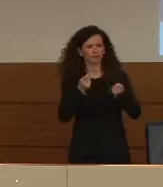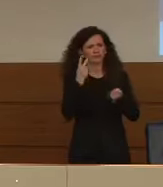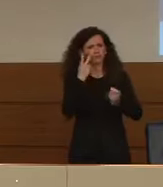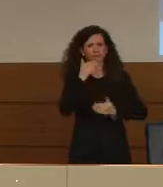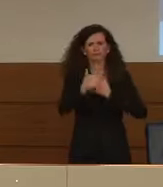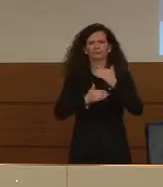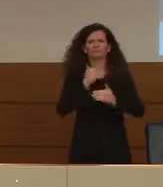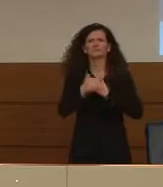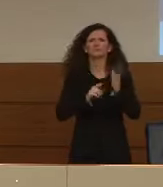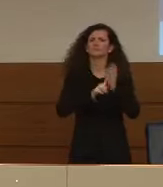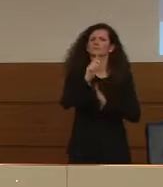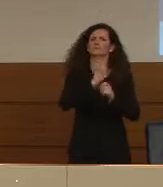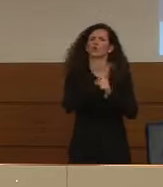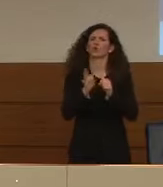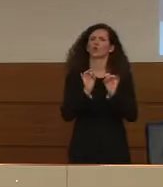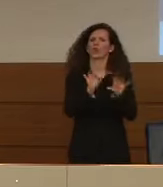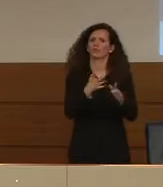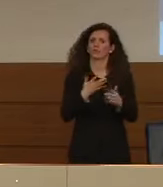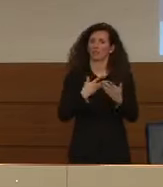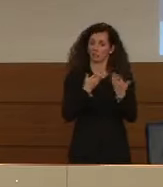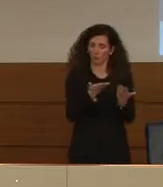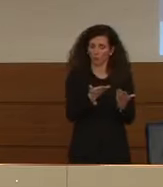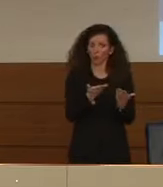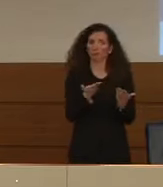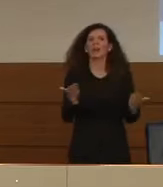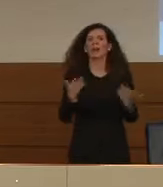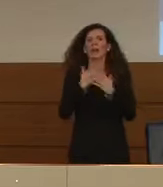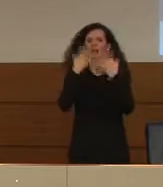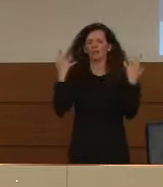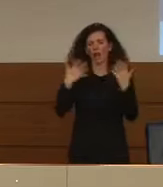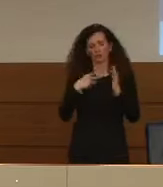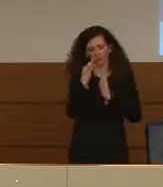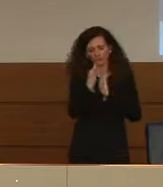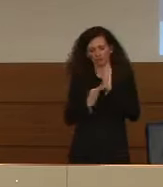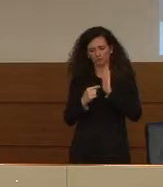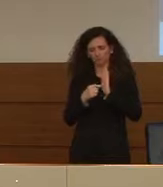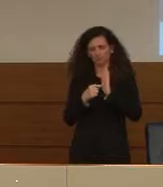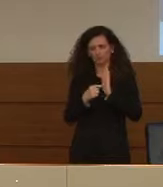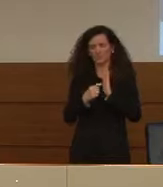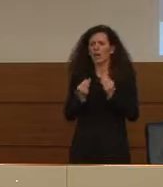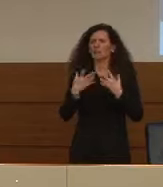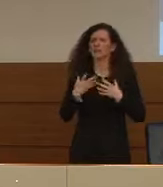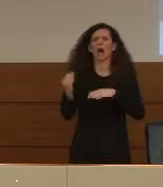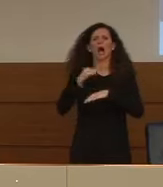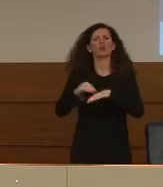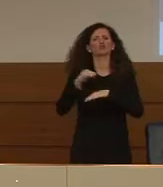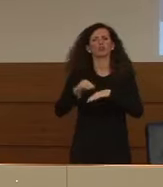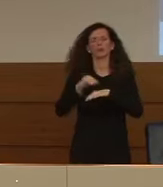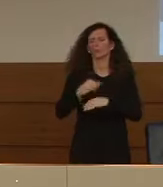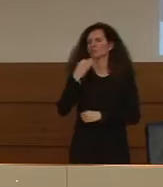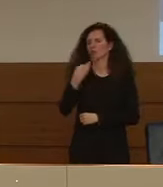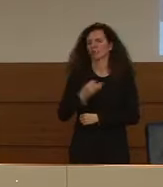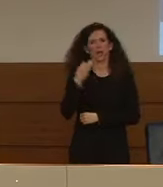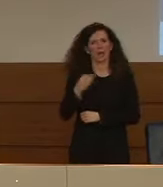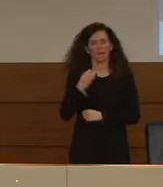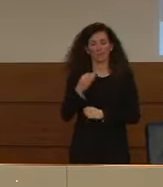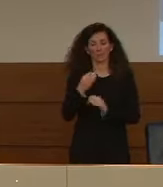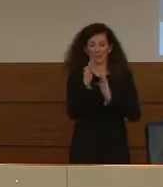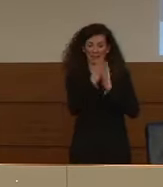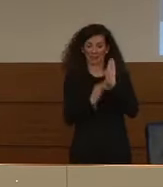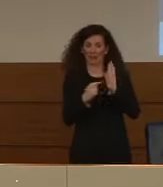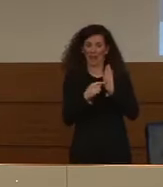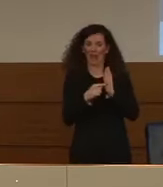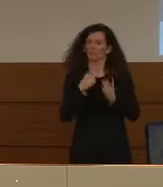delle positività. E chiaramente abbiamo dei dati che ci consentono sempre di essere aggiornati su quello che avviene. Sono dei dati